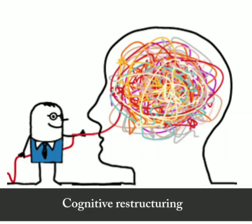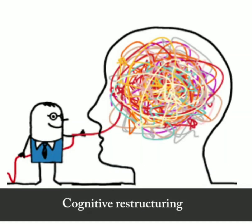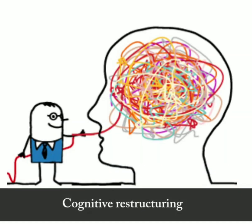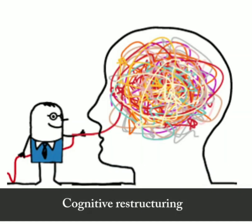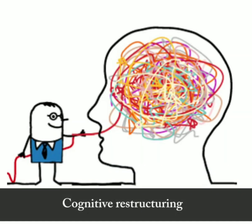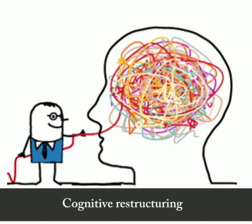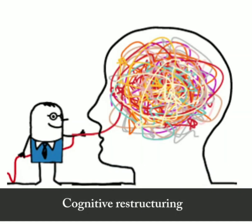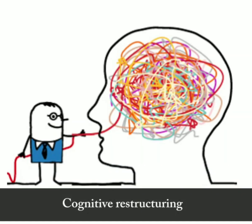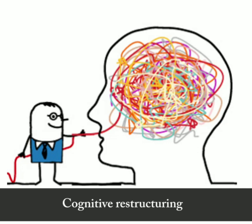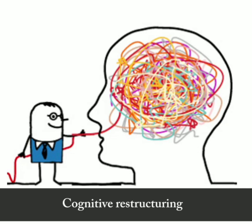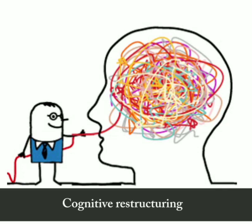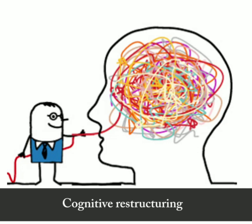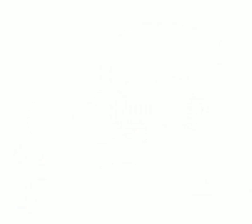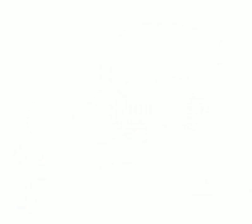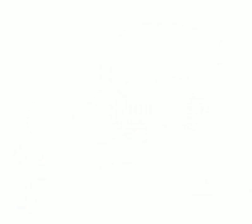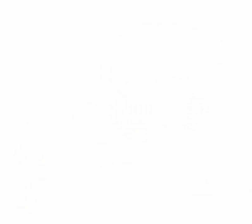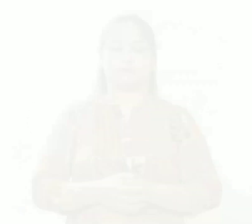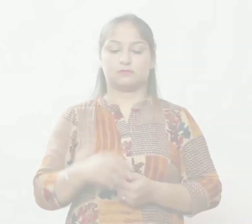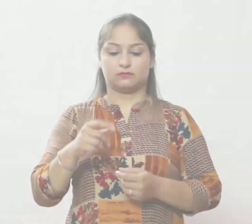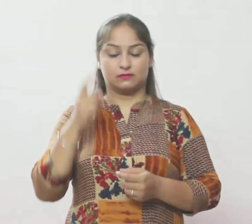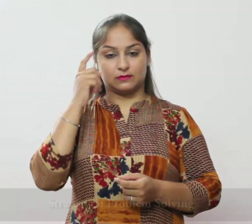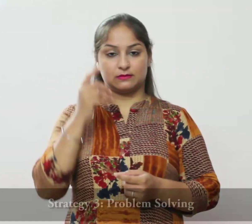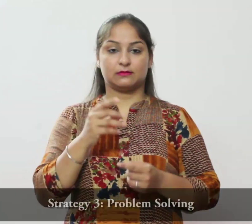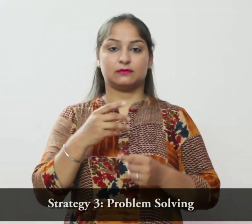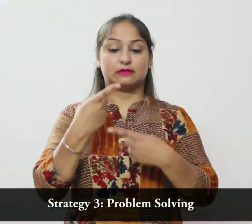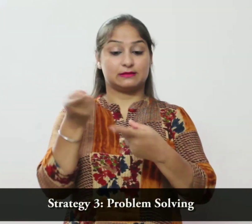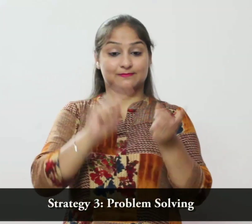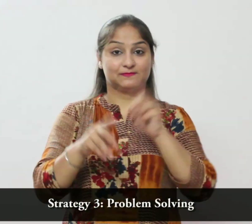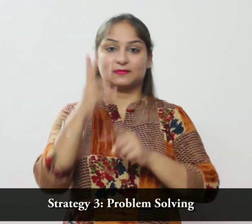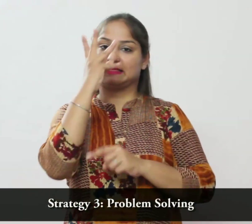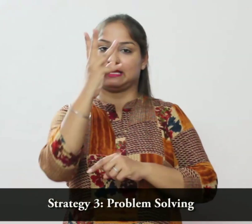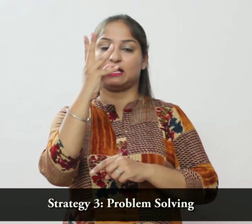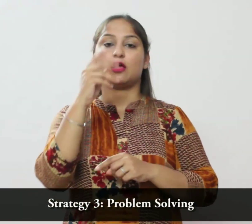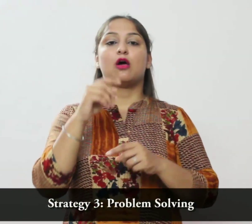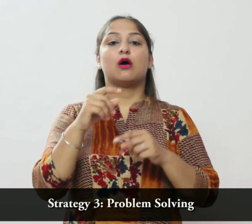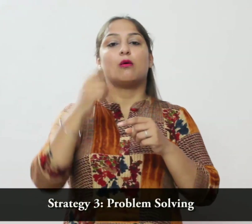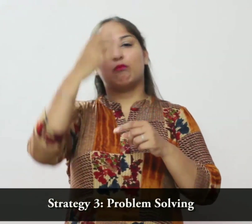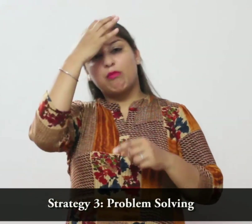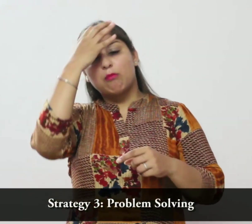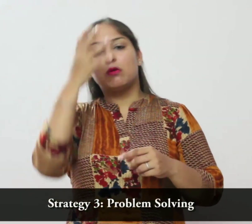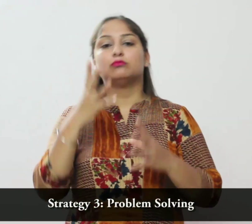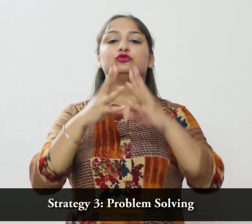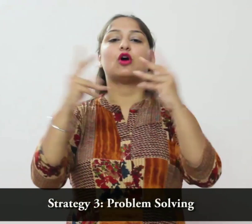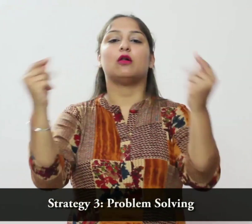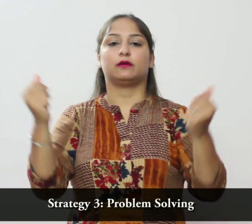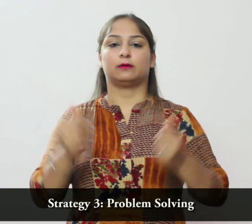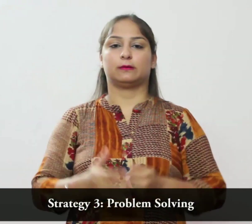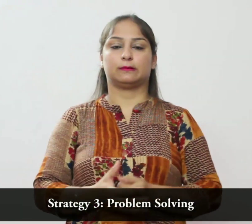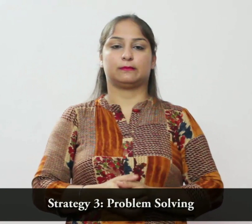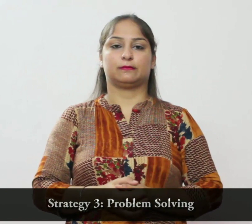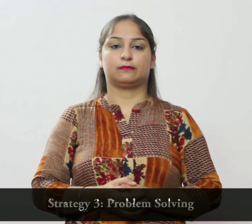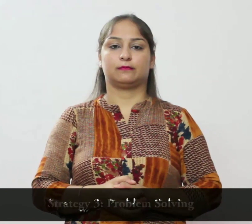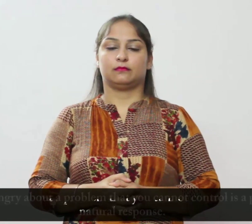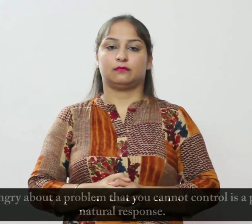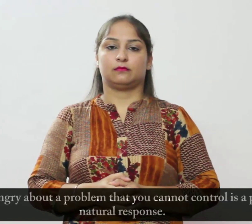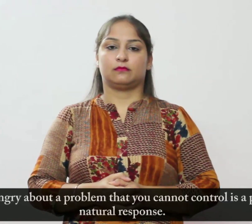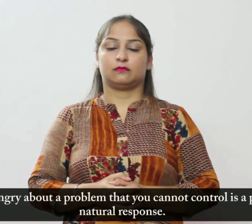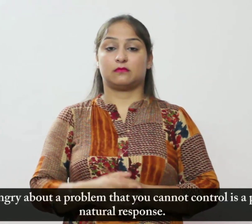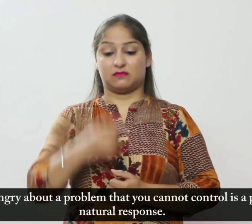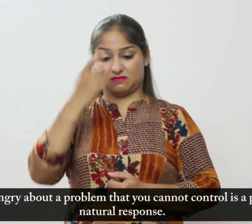रण नीती तीन समस्या हल करना एक समस्या के बारे में गुस्सा करना जिसे आप नियंत्रत